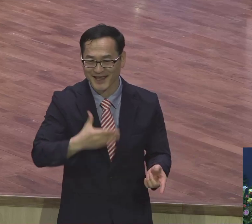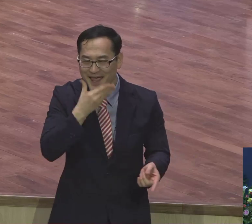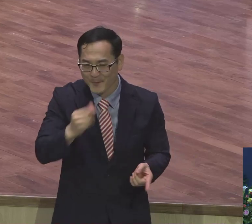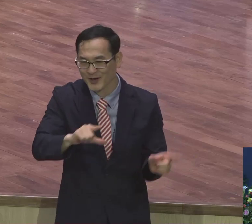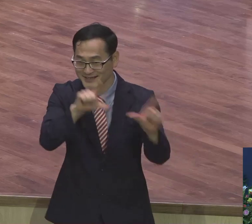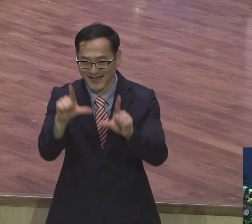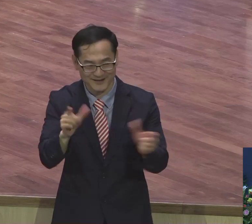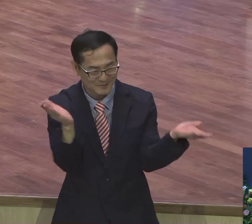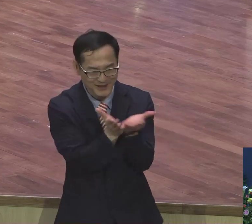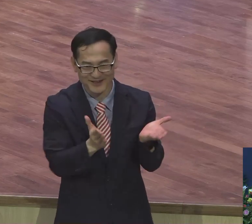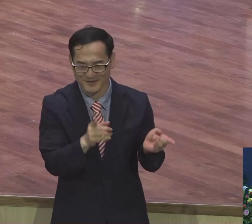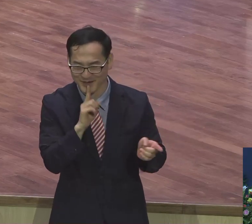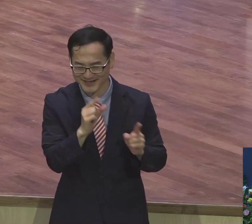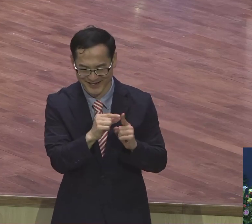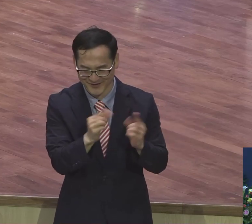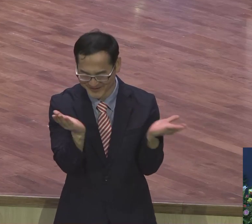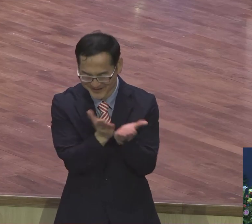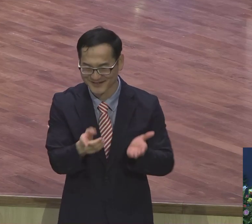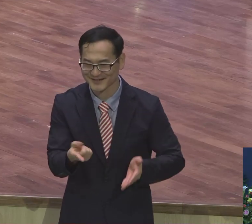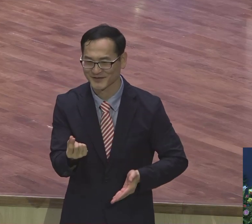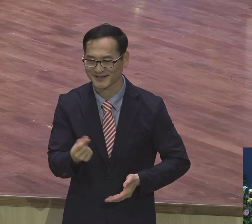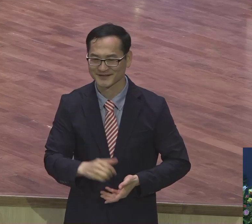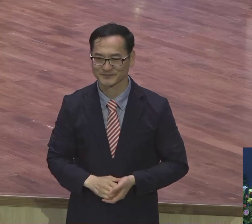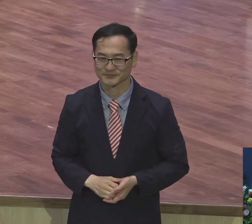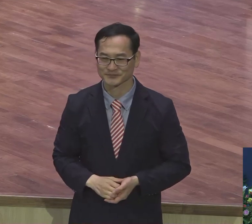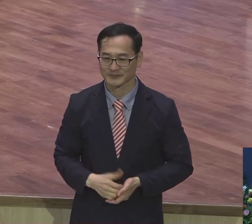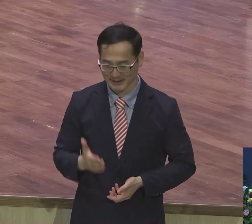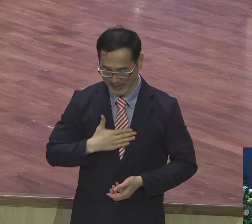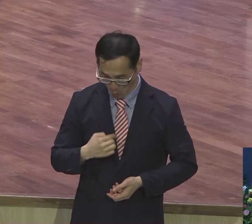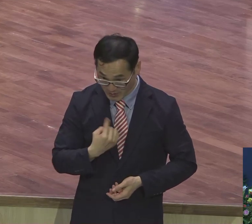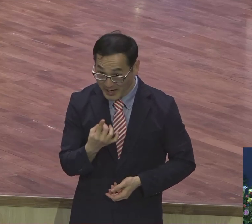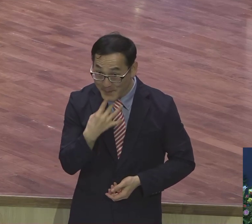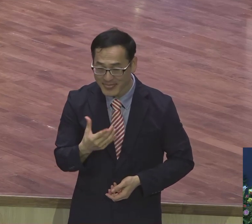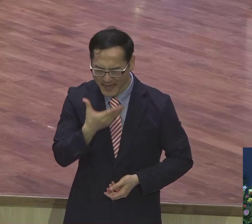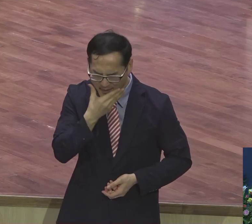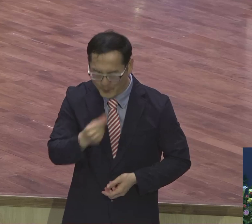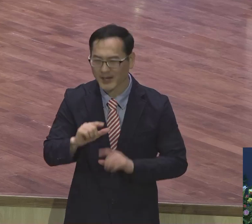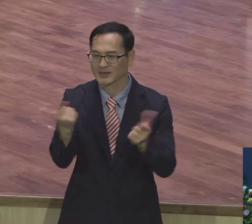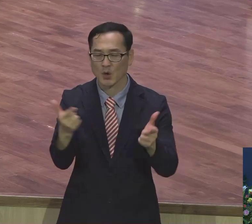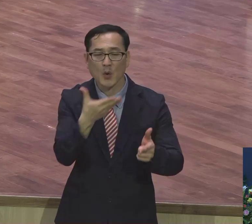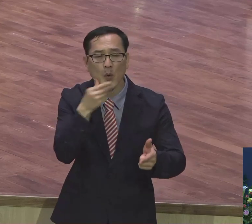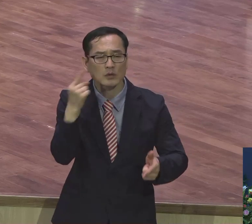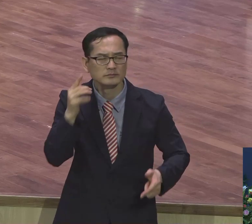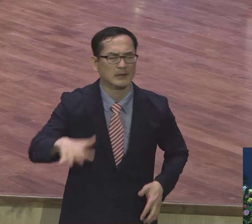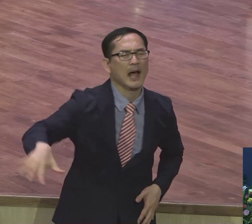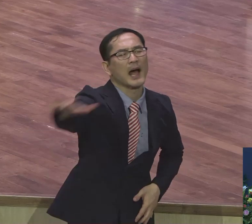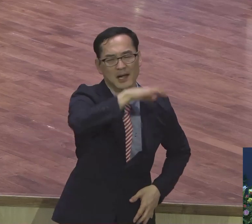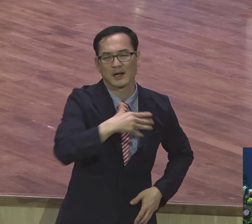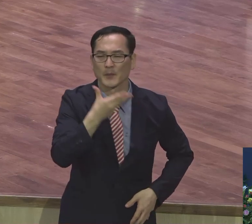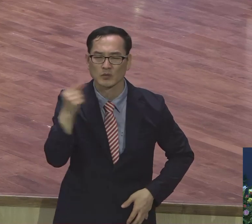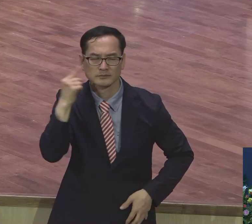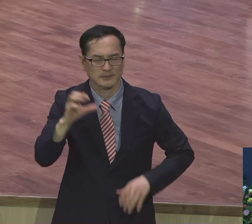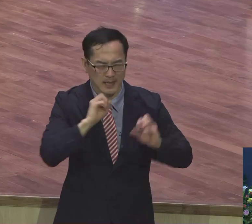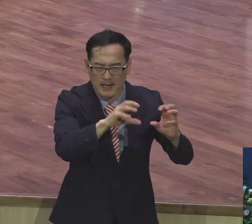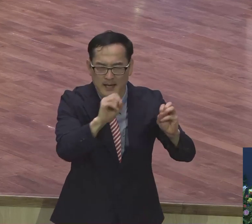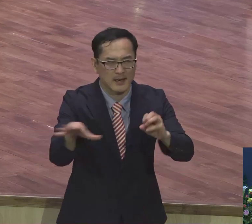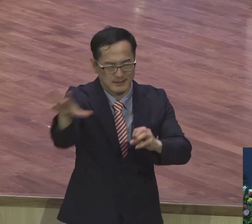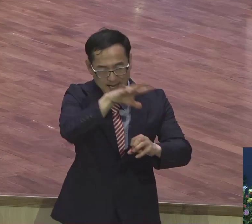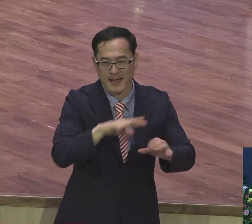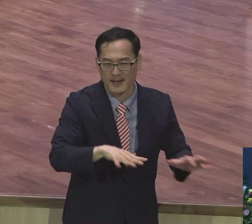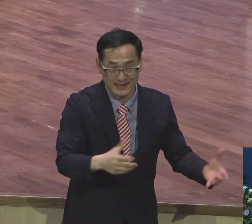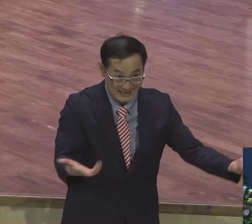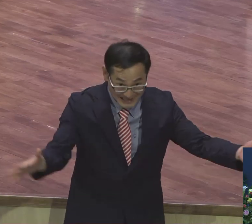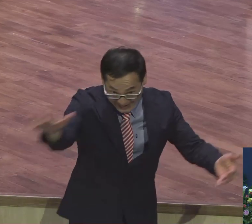것이 아니라 우리 모두가 복음 받고 우리 모두가 다 복음 드리면서 잘